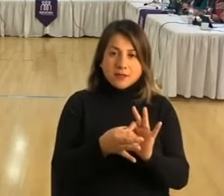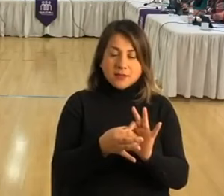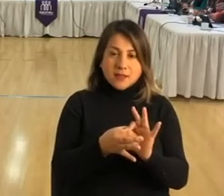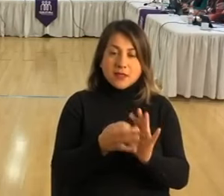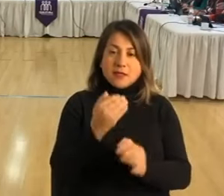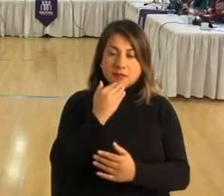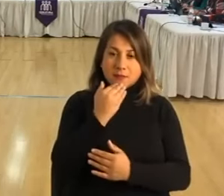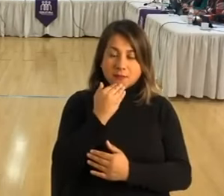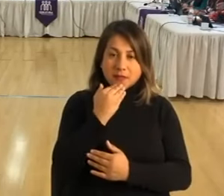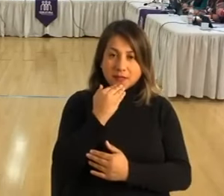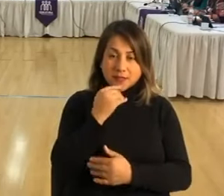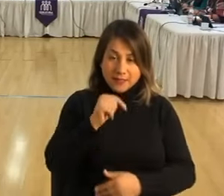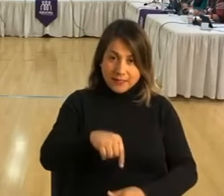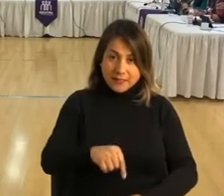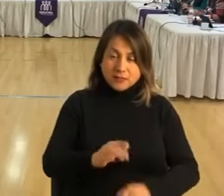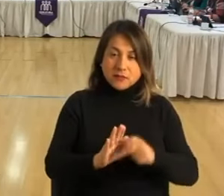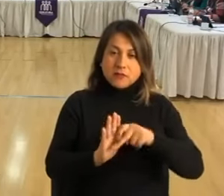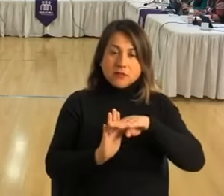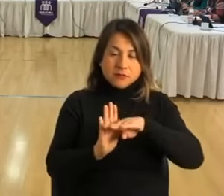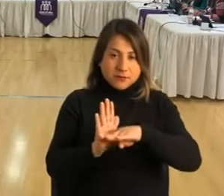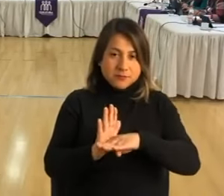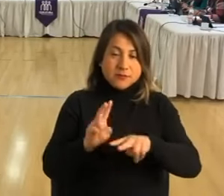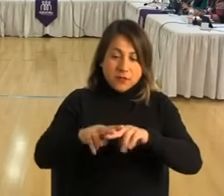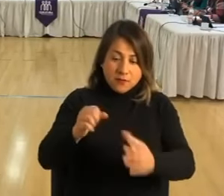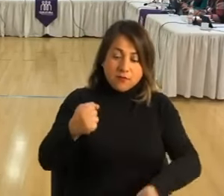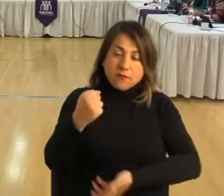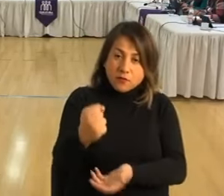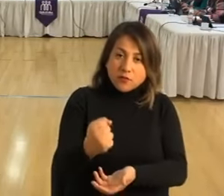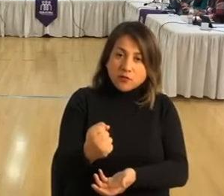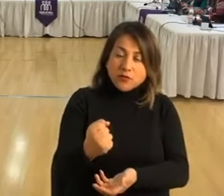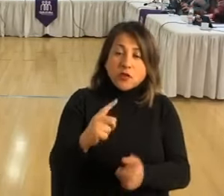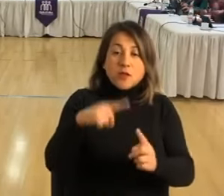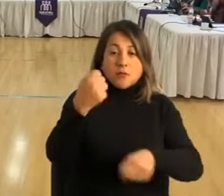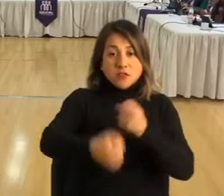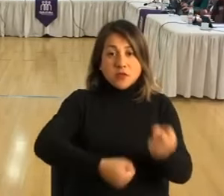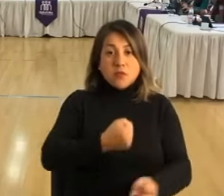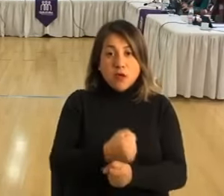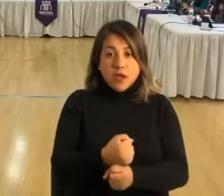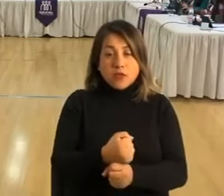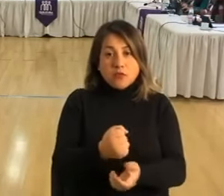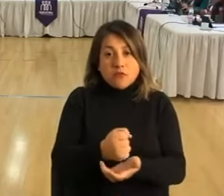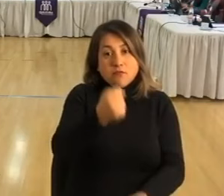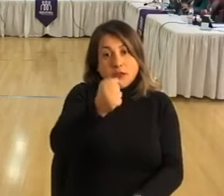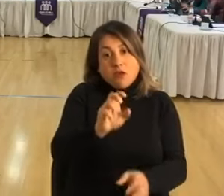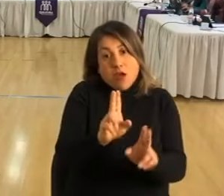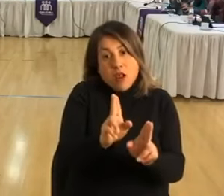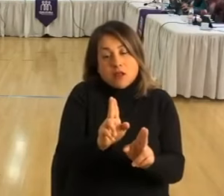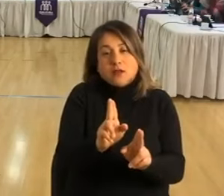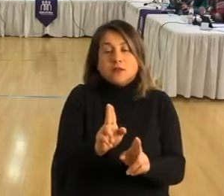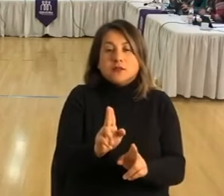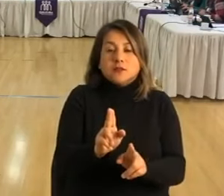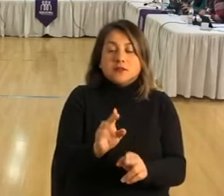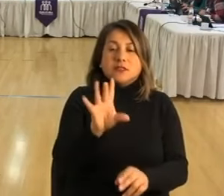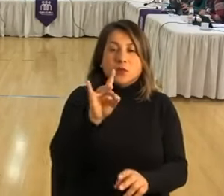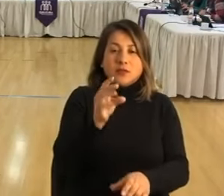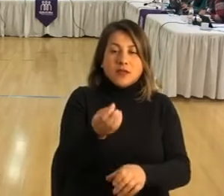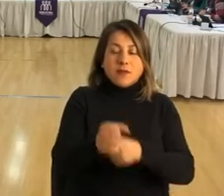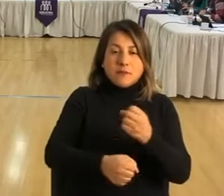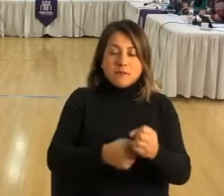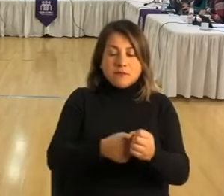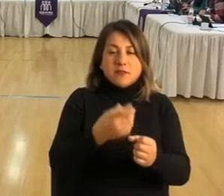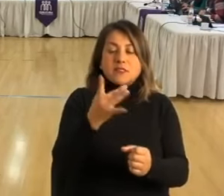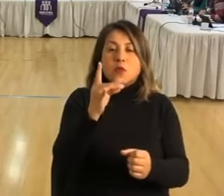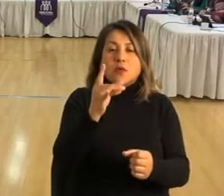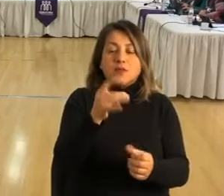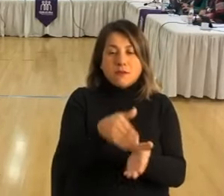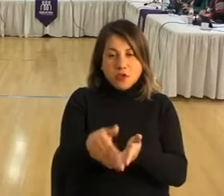Valoro estos proyectos, estos fondos. Esperemos que el próximo año también se vaya aumentando. Le aumentamos 50 millones del año pasado a este